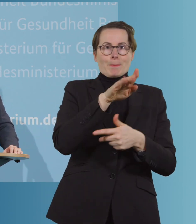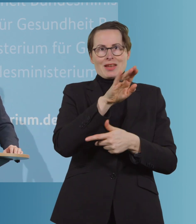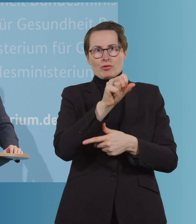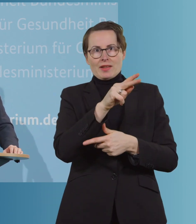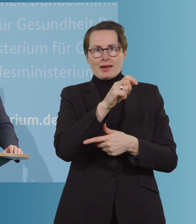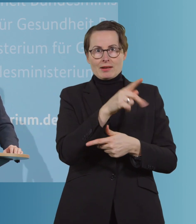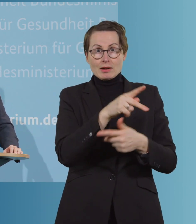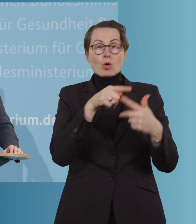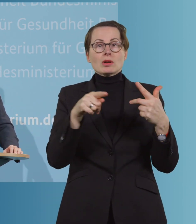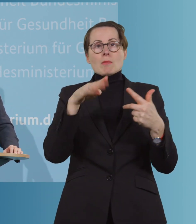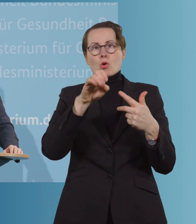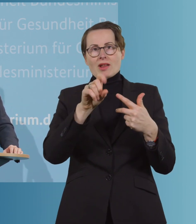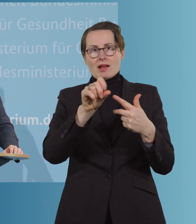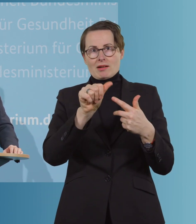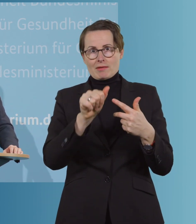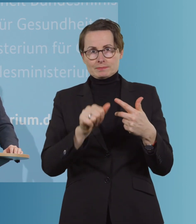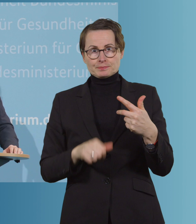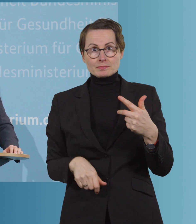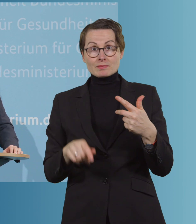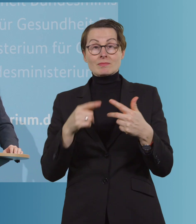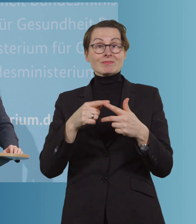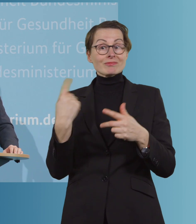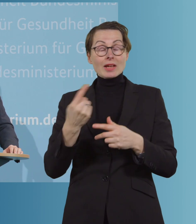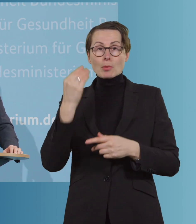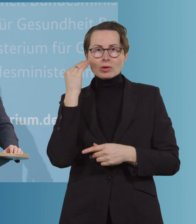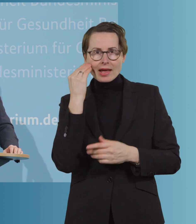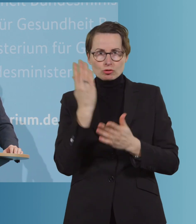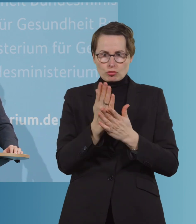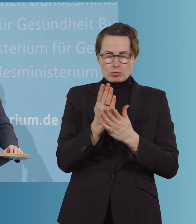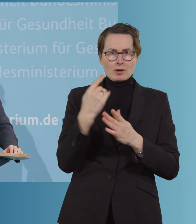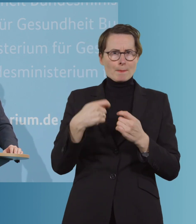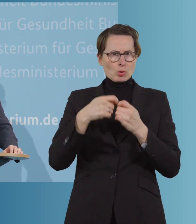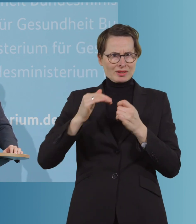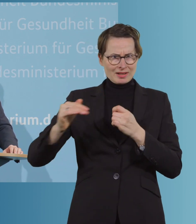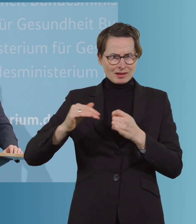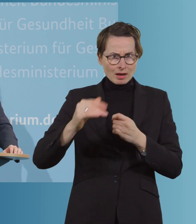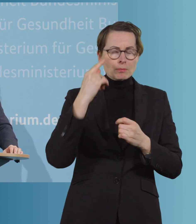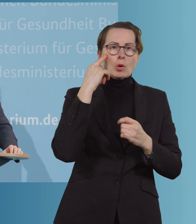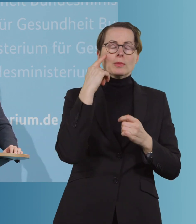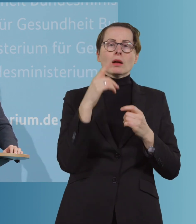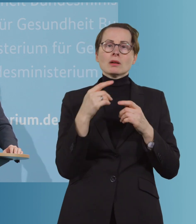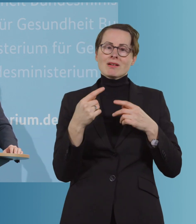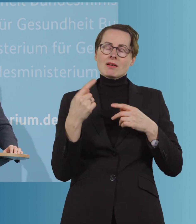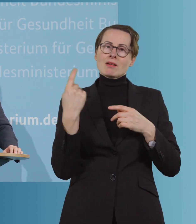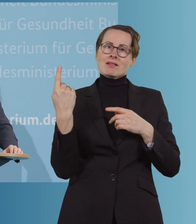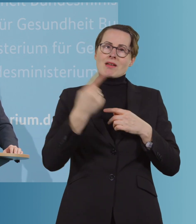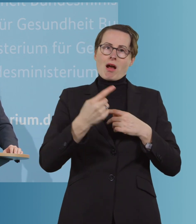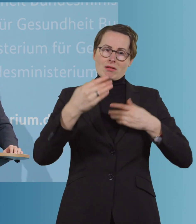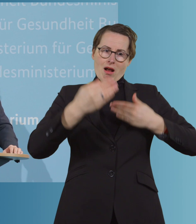auch da aus der Praxis gelernt, dass die Bundesländer bei den Älteren nach Jahrgängen versetzt einladen können, sodass nicht an